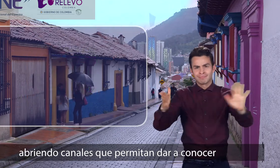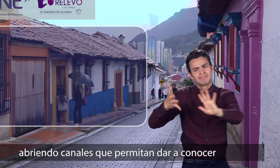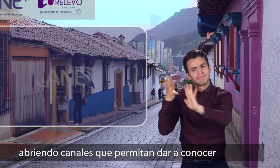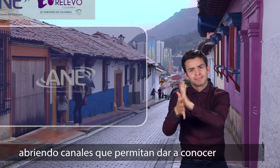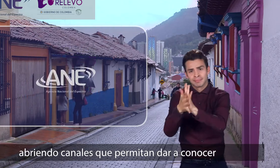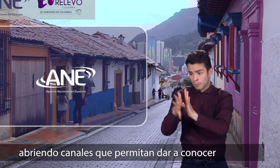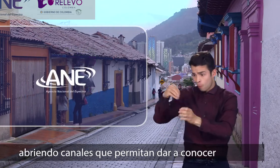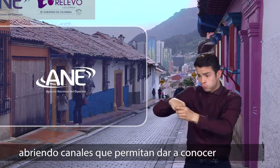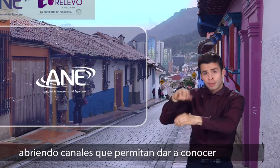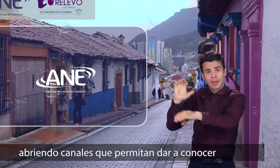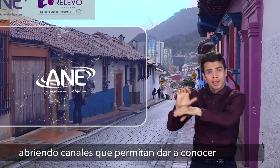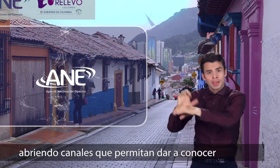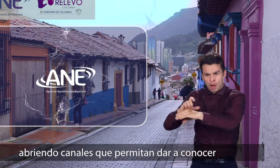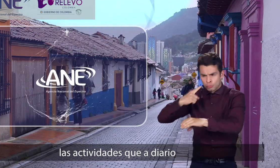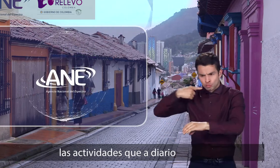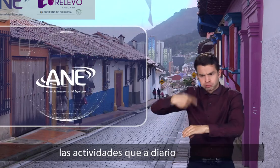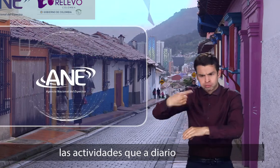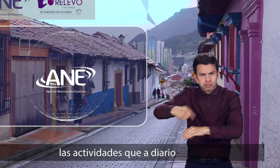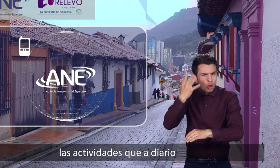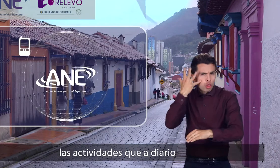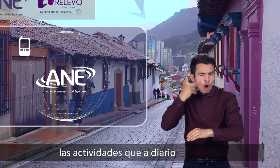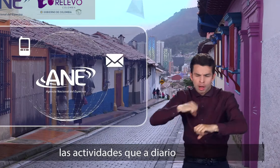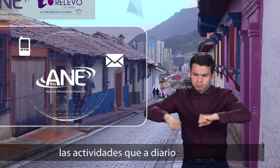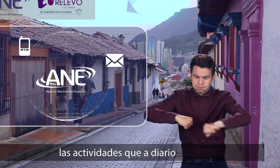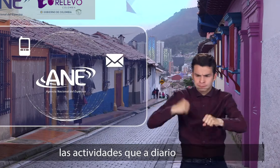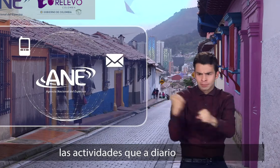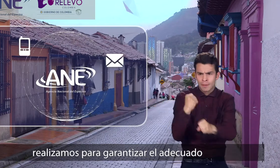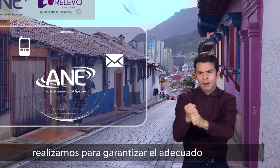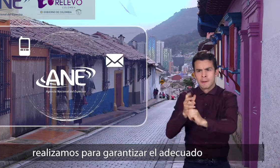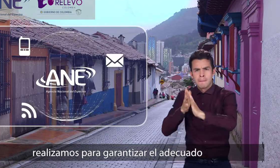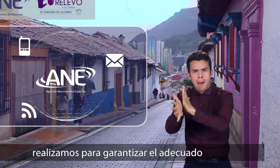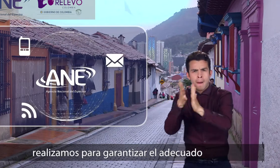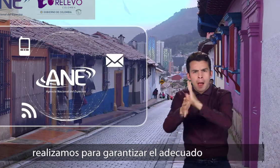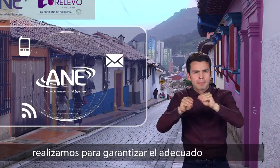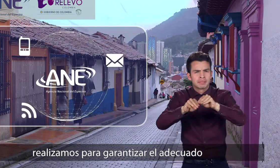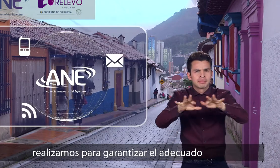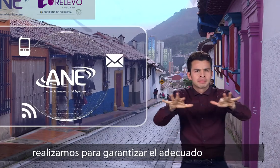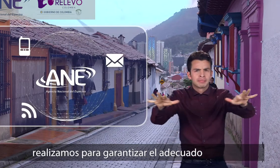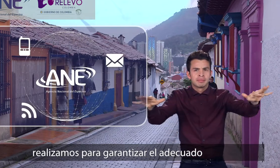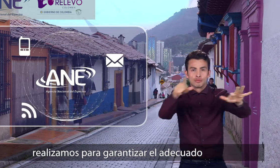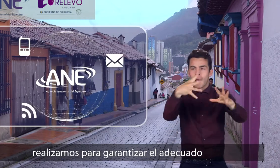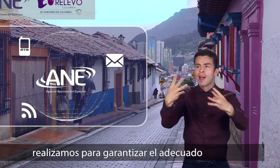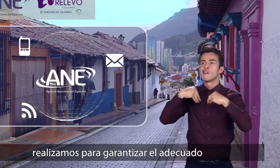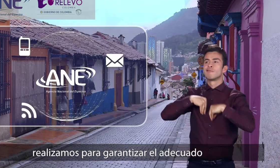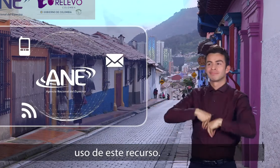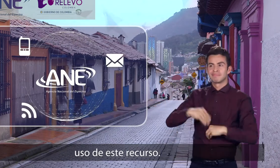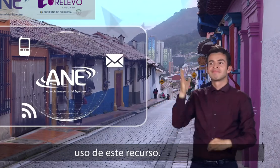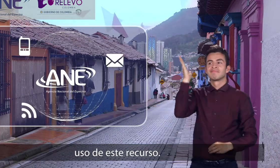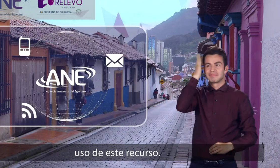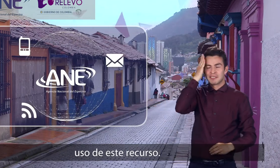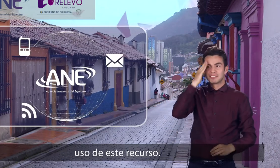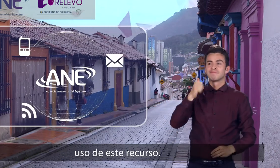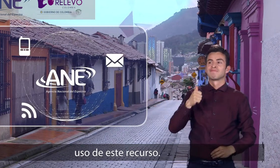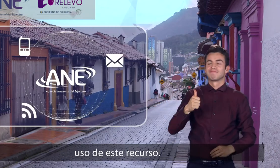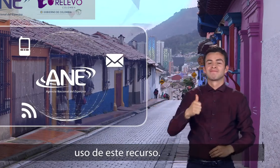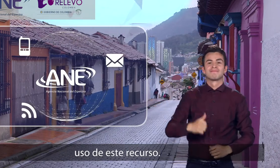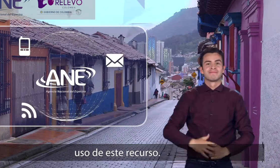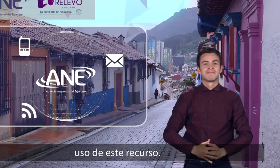que permitan dar a conocer las actividades que a diario realizamos para garantizar el adecuado uso de este recurso.